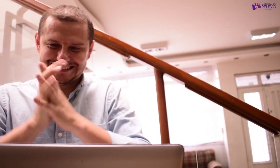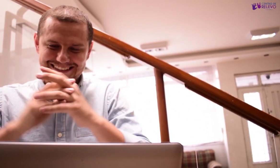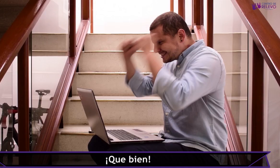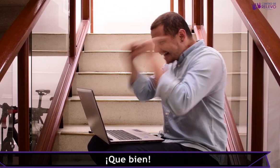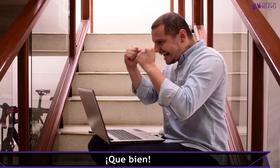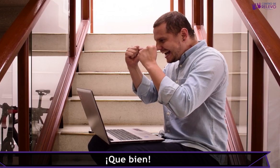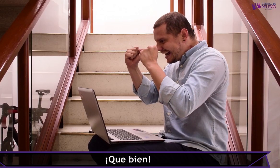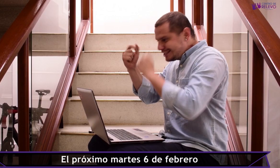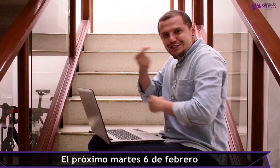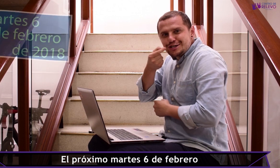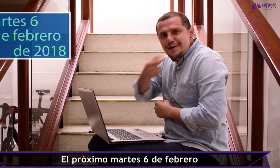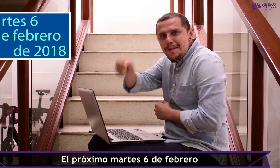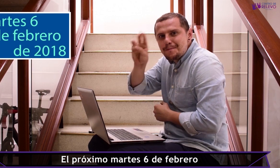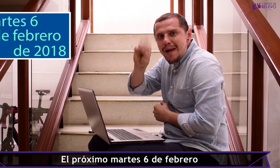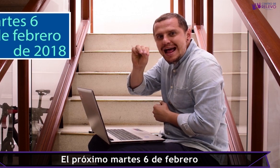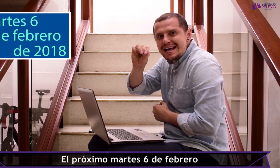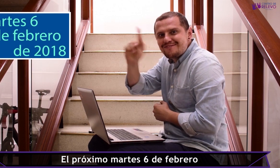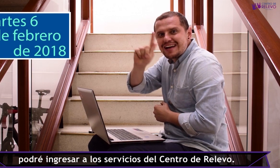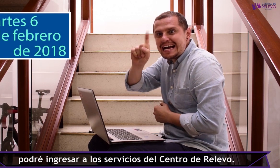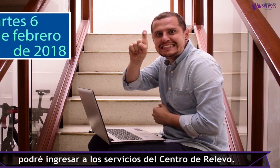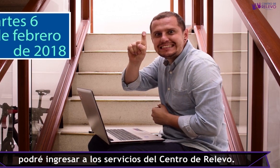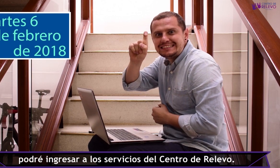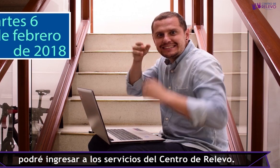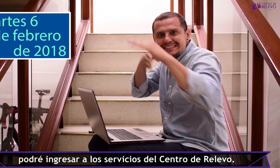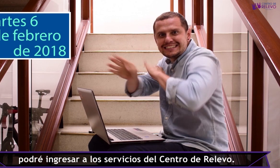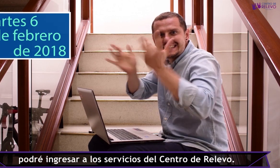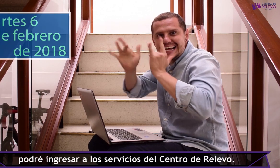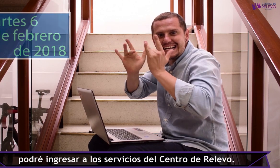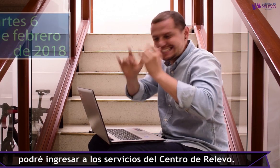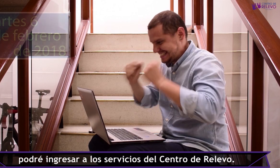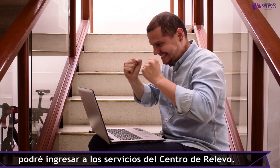¡Qué bien! El próximo martes 6 de febrero podré ingresar a los servicios del Centro de Relevo.